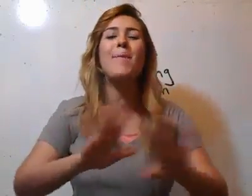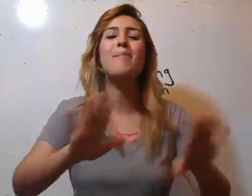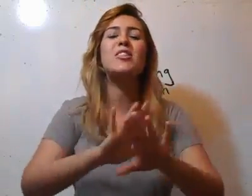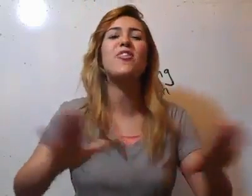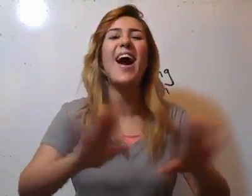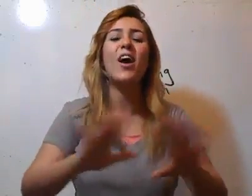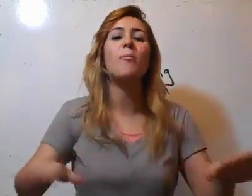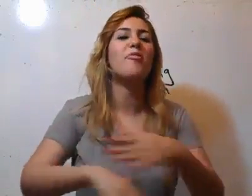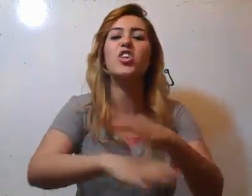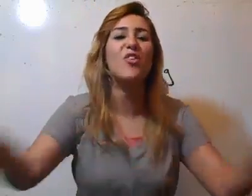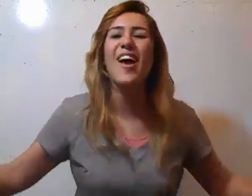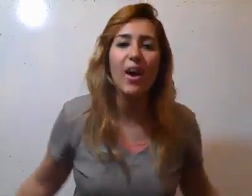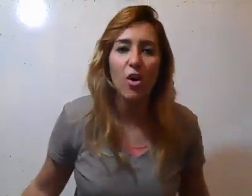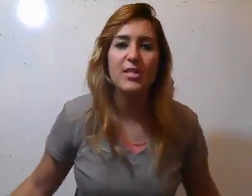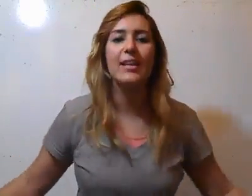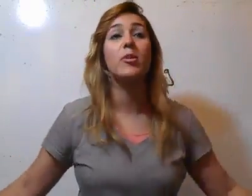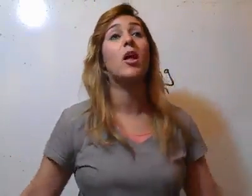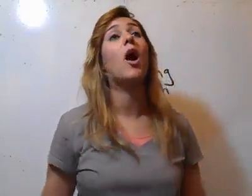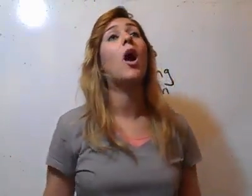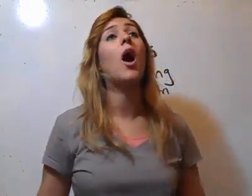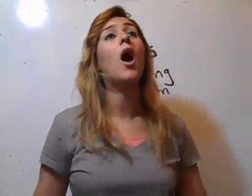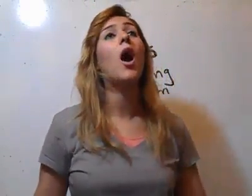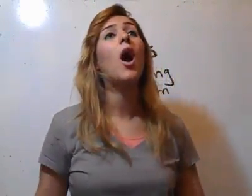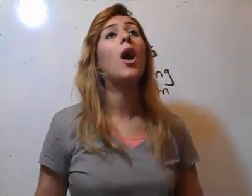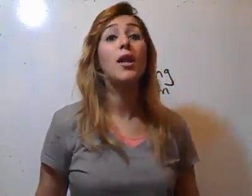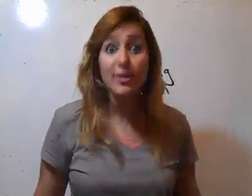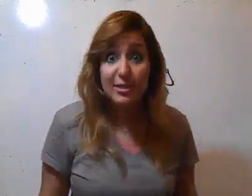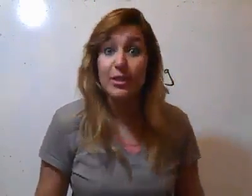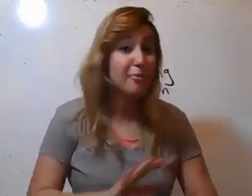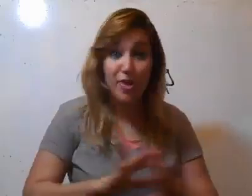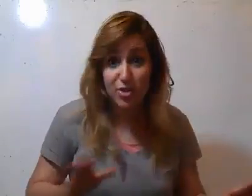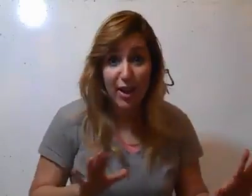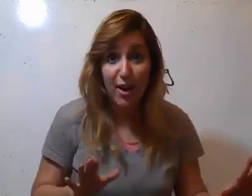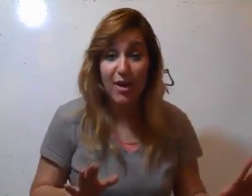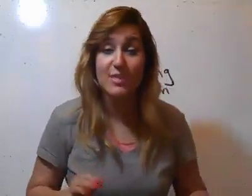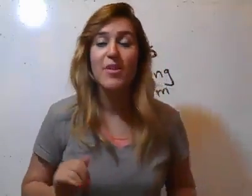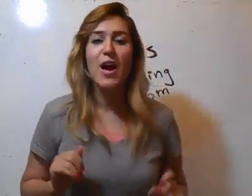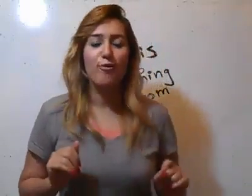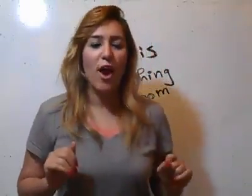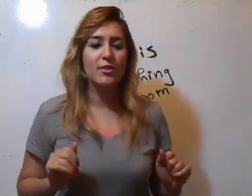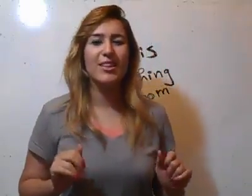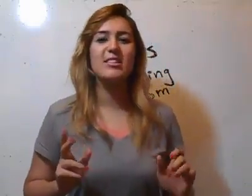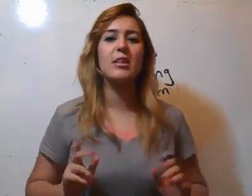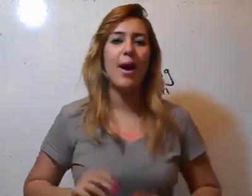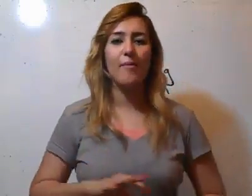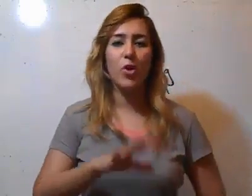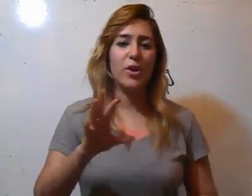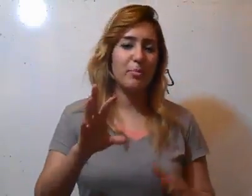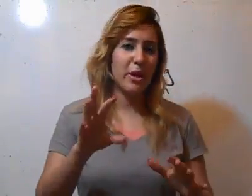بيعملش فيها حاجة قوي. بيفكرش فيها حاجة خالص. انا عامل كنا. لترالي ما بيفكرش فيها خالص. فتيجي سيبت بقى اه اه اه